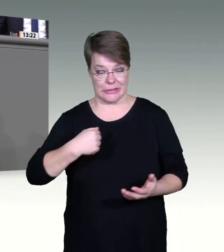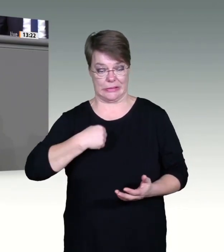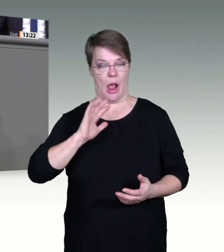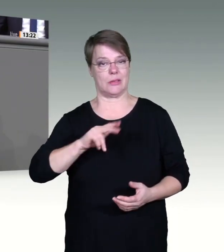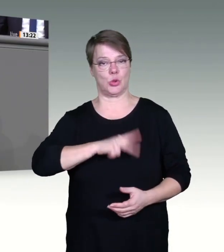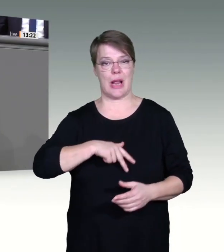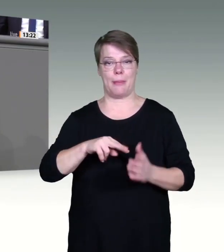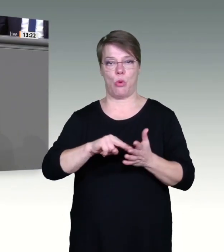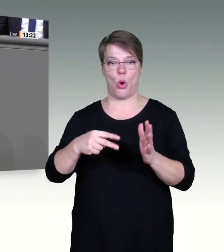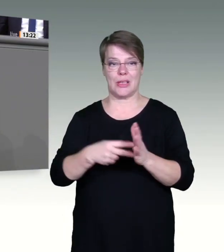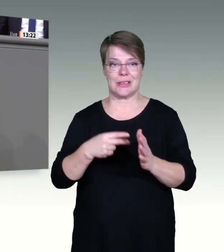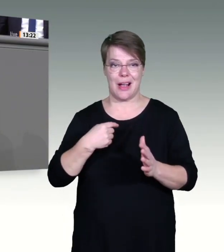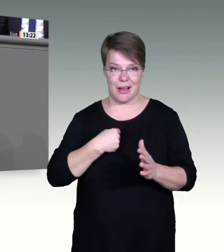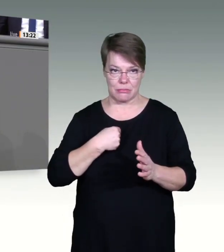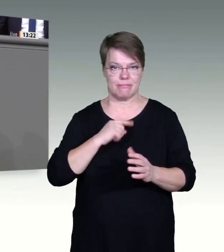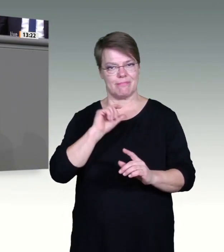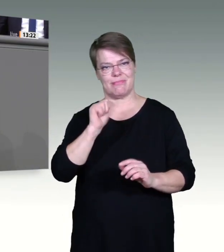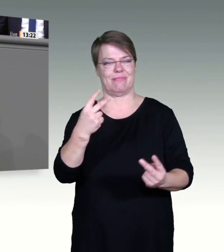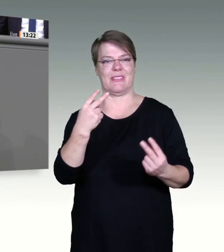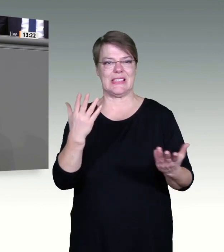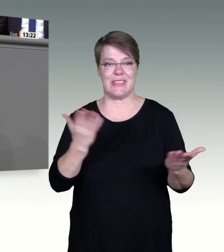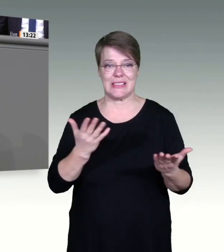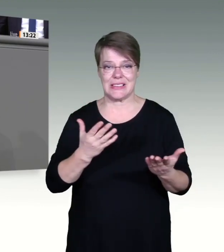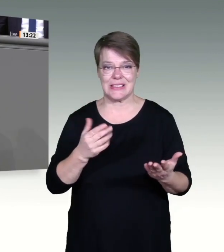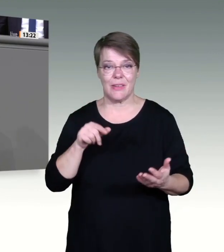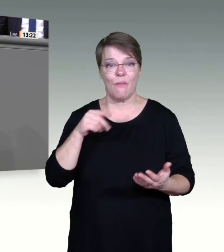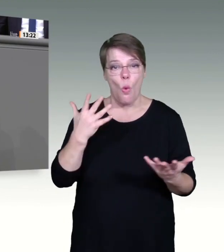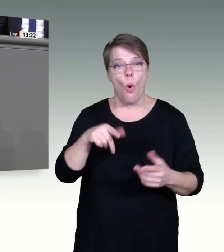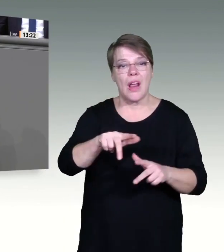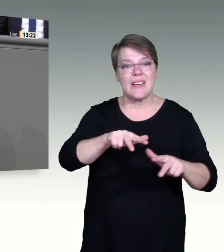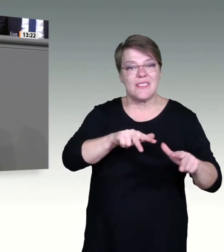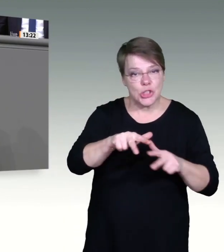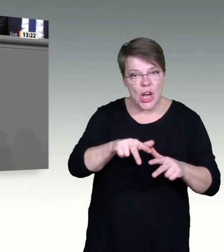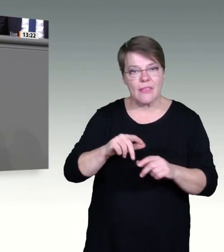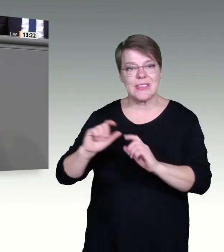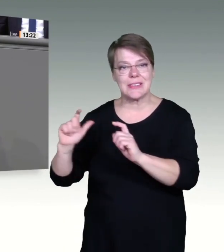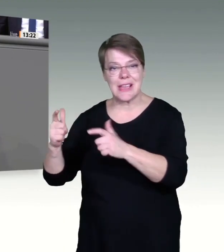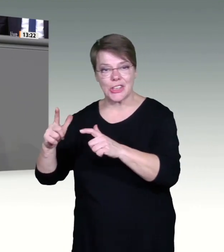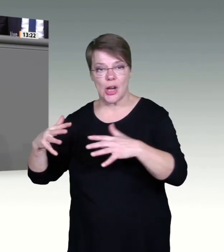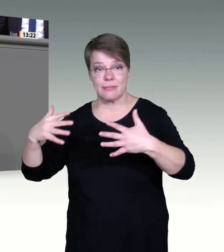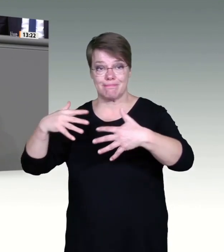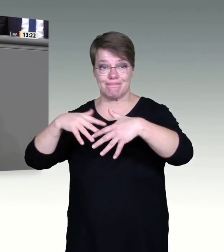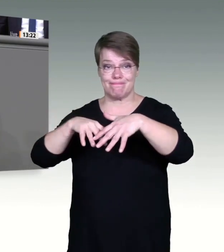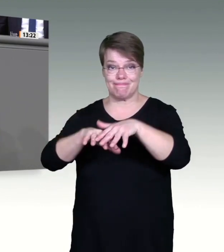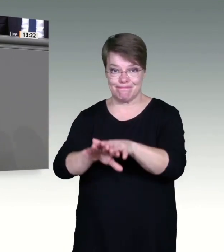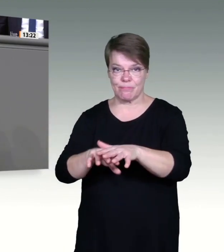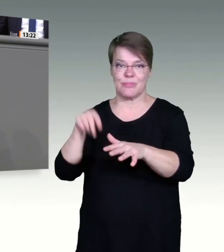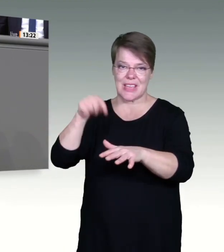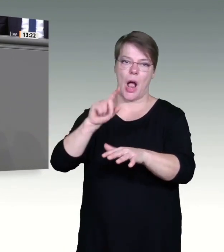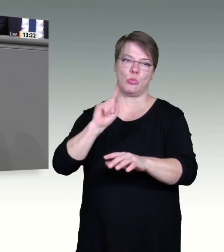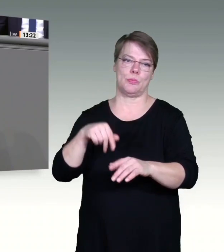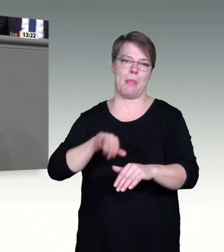Ministerkonferenz weitere Maßnahmen besprochen, die wir heute beschließen und die ich befürworte. Dazu gehören die Ausweitung der